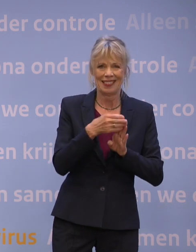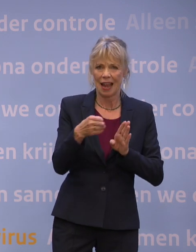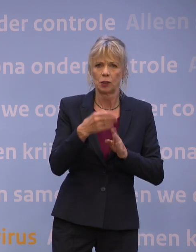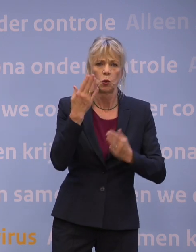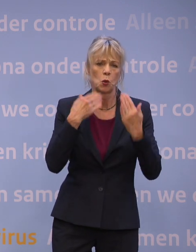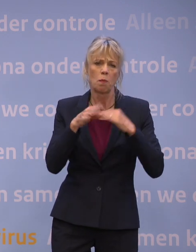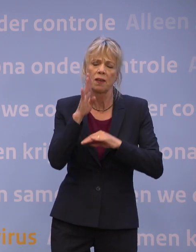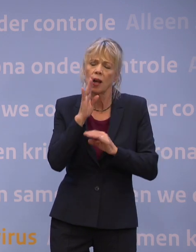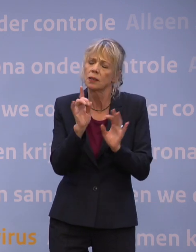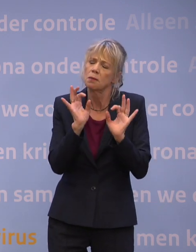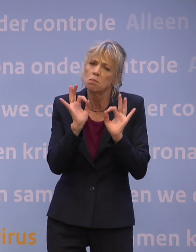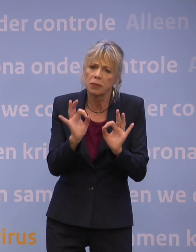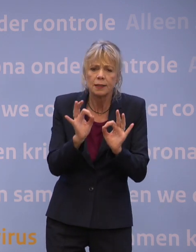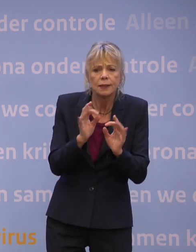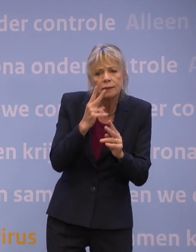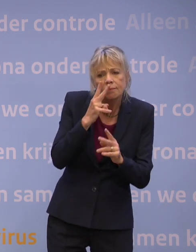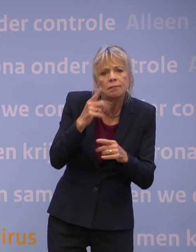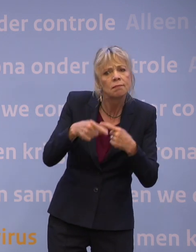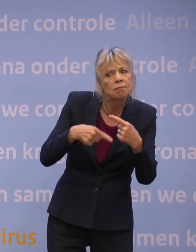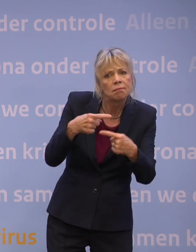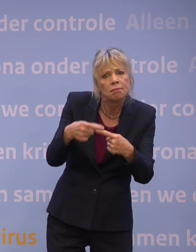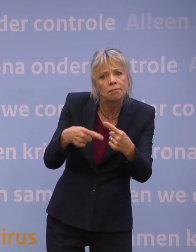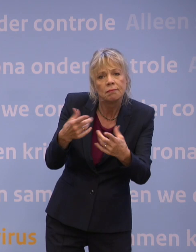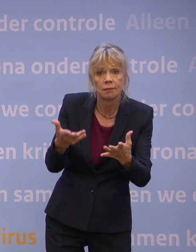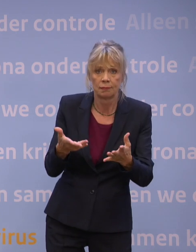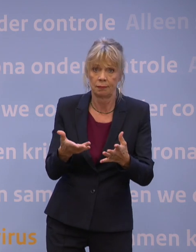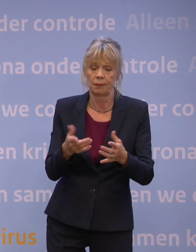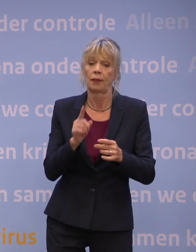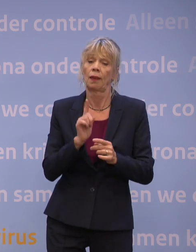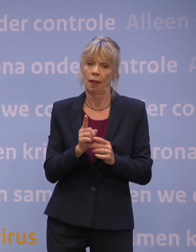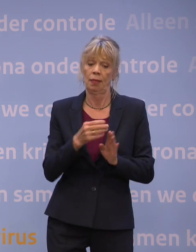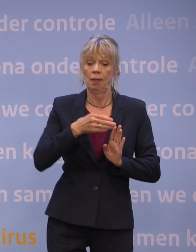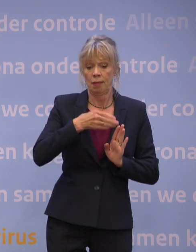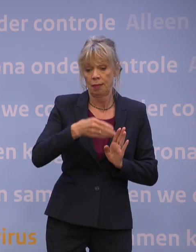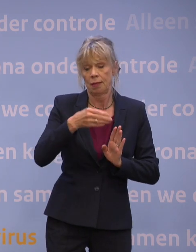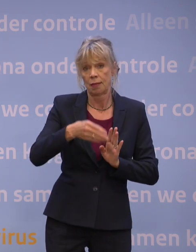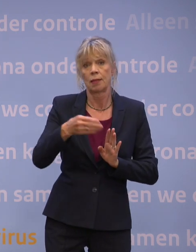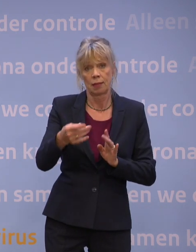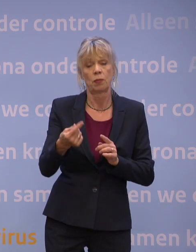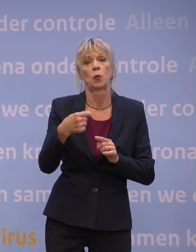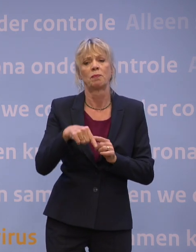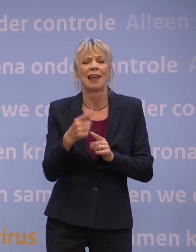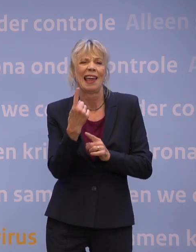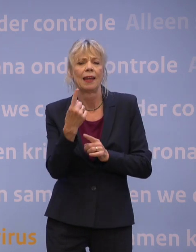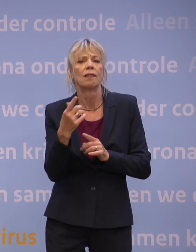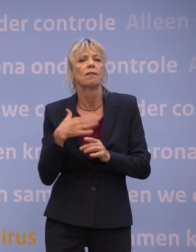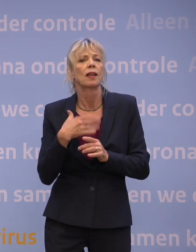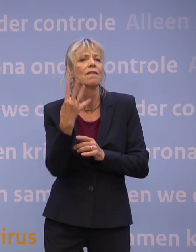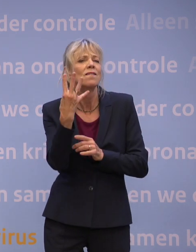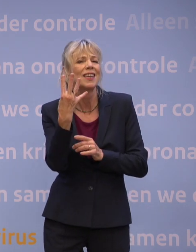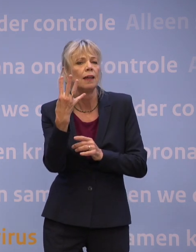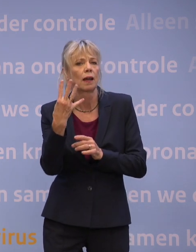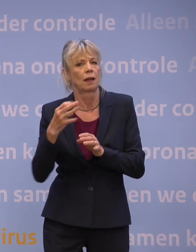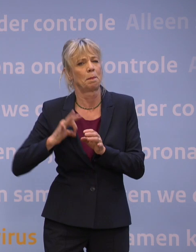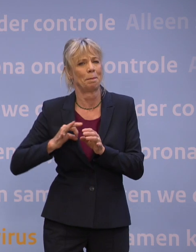heel precies blijven volgen. En op gezette tijden zal een van de vier meest betrokken ministers u daarover bijpraten,